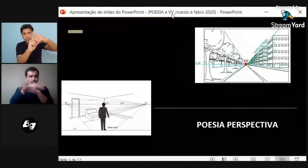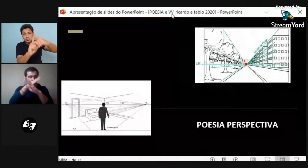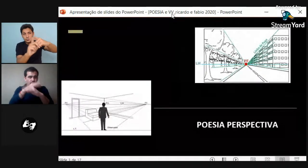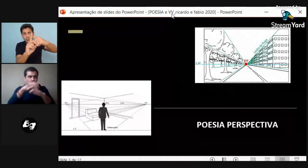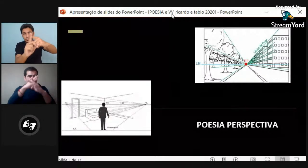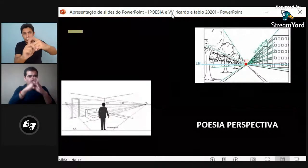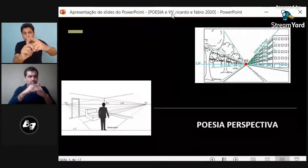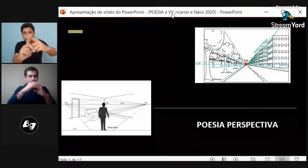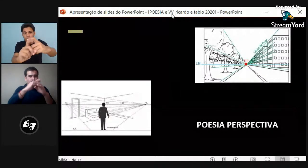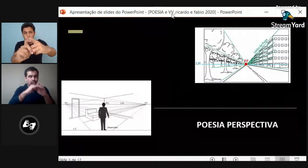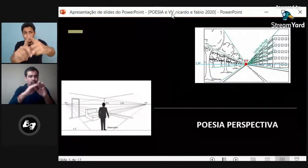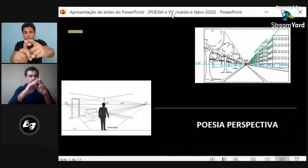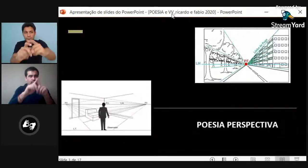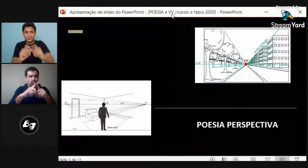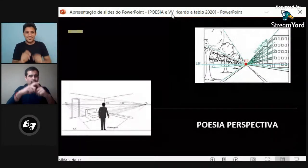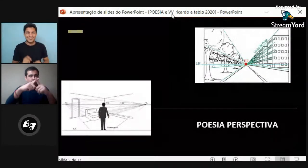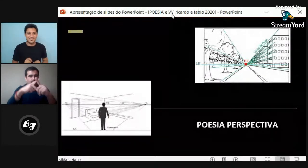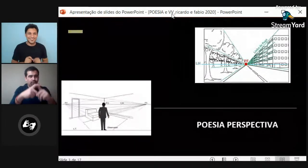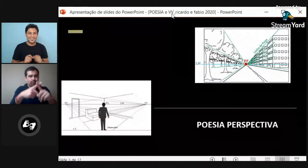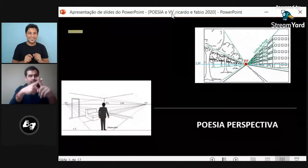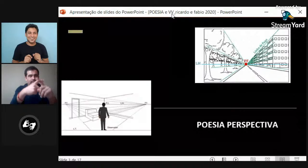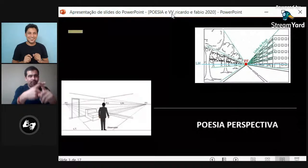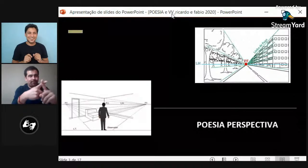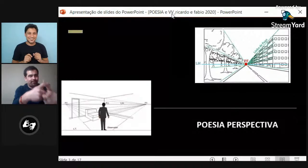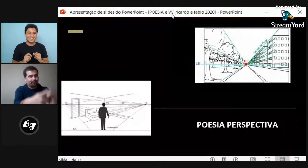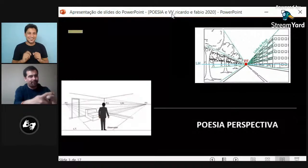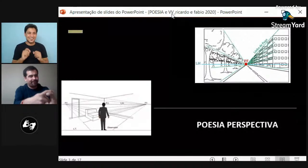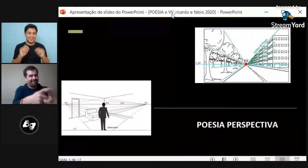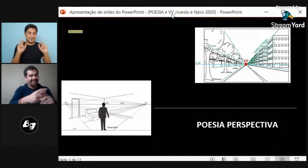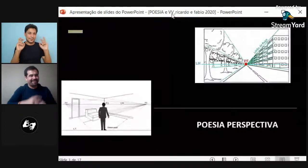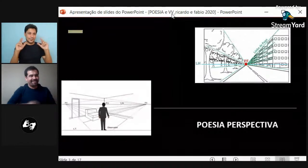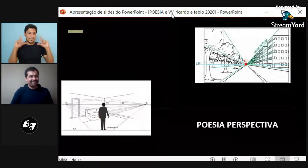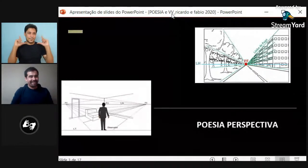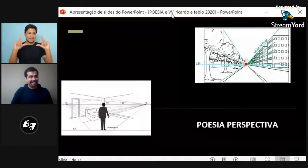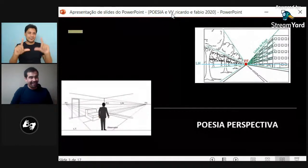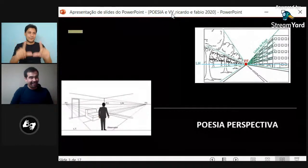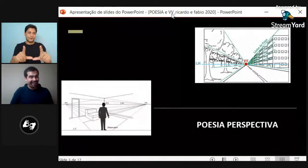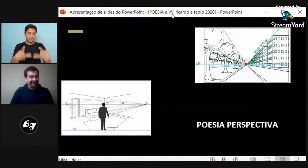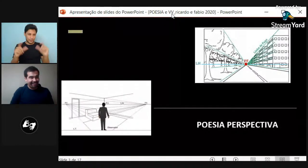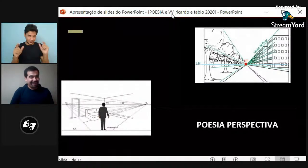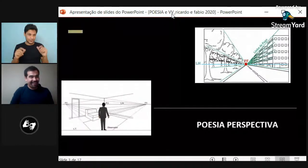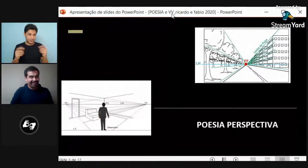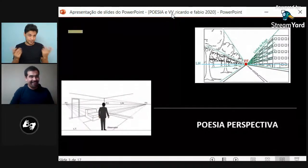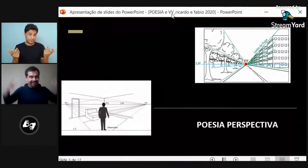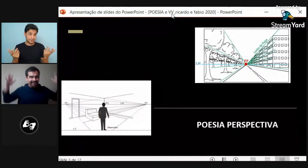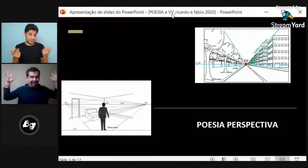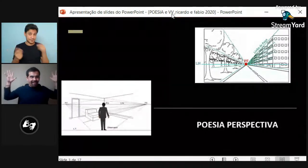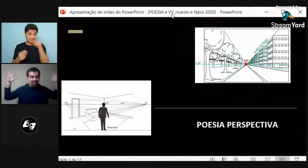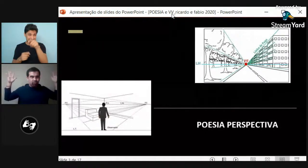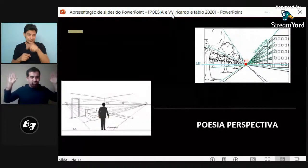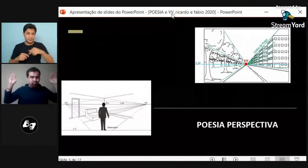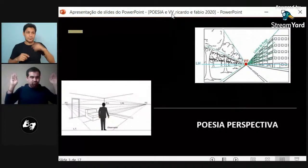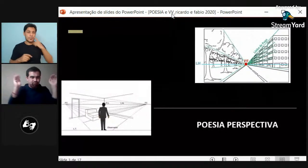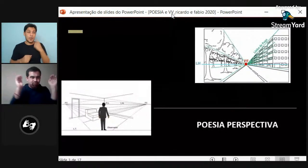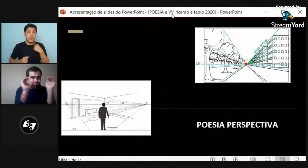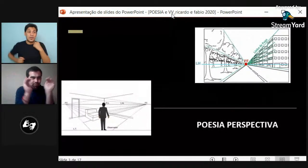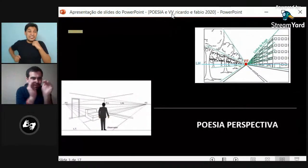La voy alejando. Voy alejando la imagen y él va, mientras va hablando más lejos, yo también lo voy mostrando en este plano